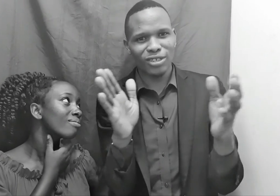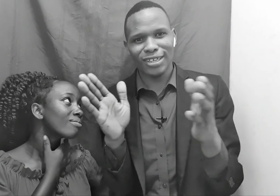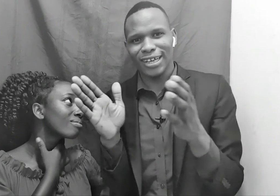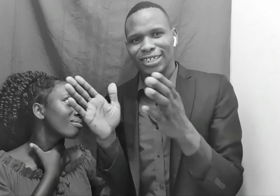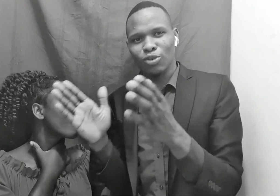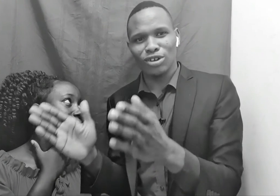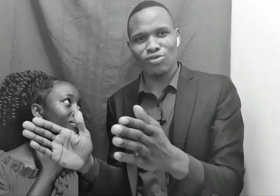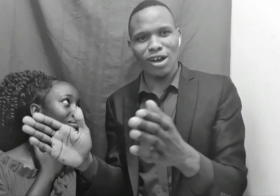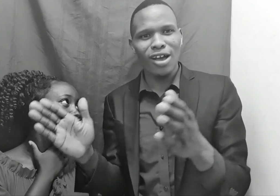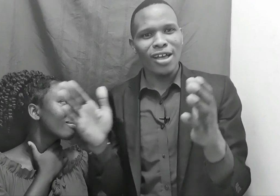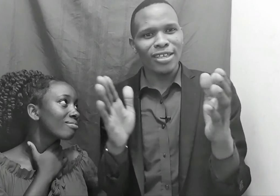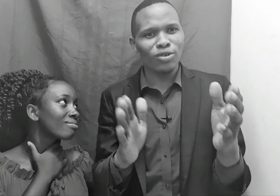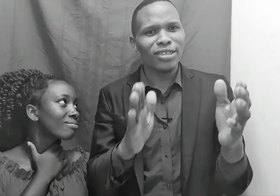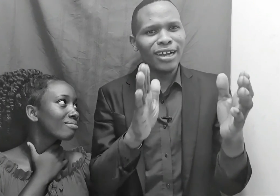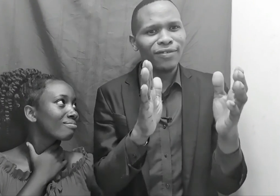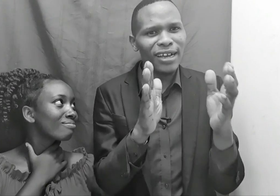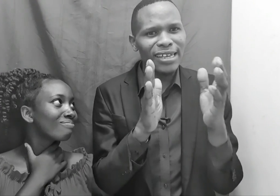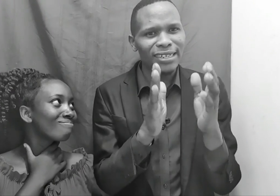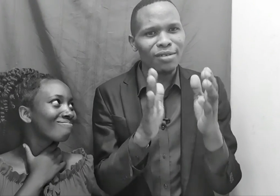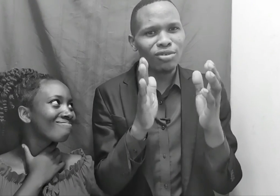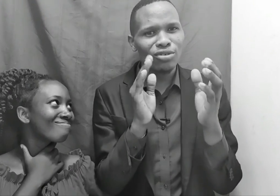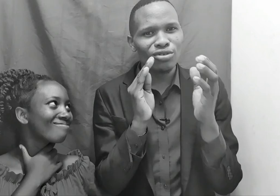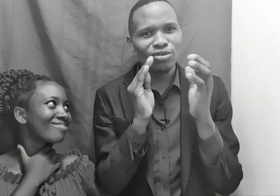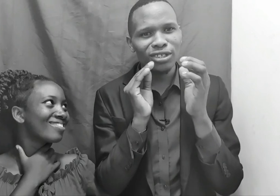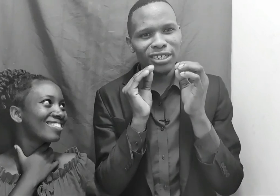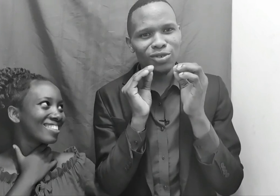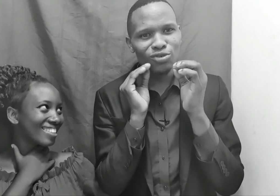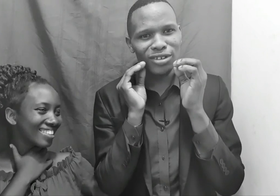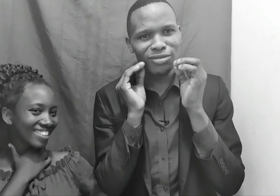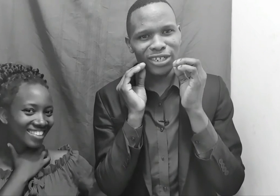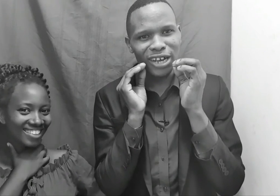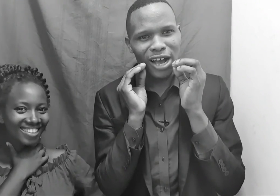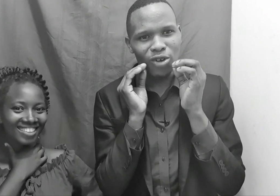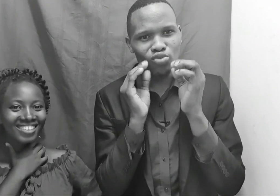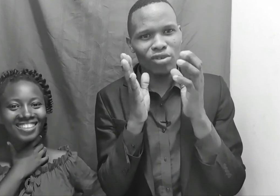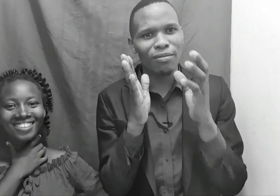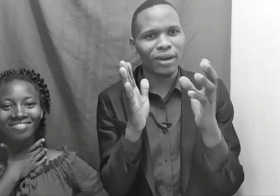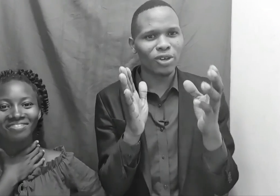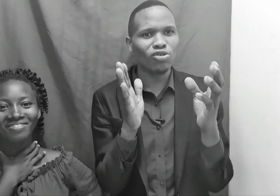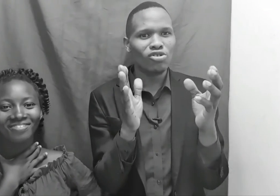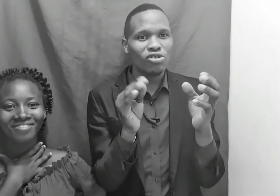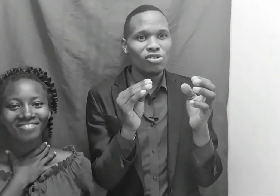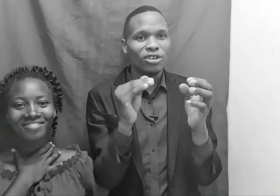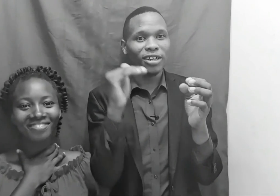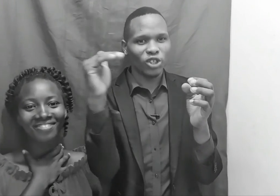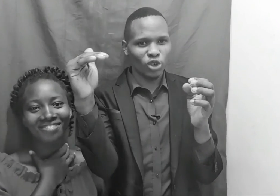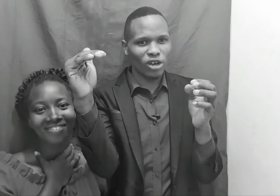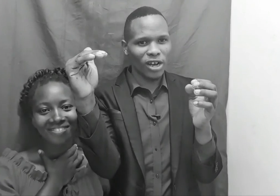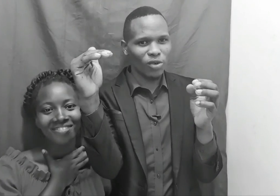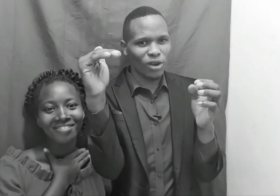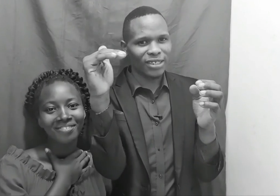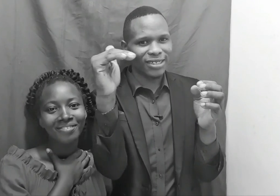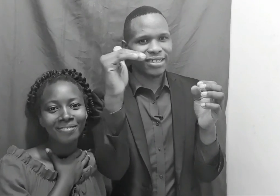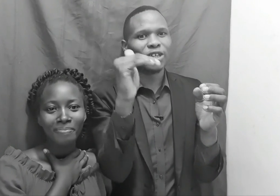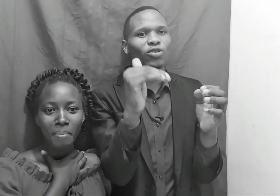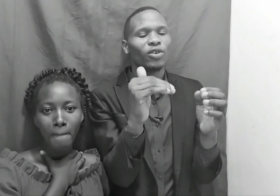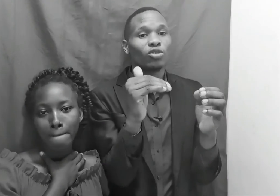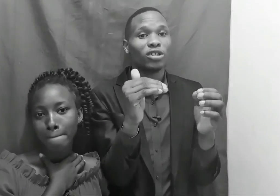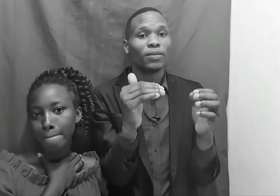siwezi nkaishauliwa, siwezi nkafanya jambo lulote kwenye maisha angu. Ambalo, linatoka kwa jinsi ya tofauti.